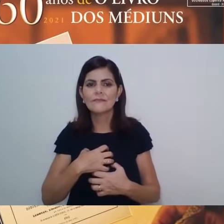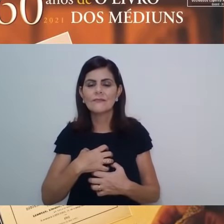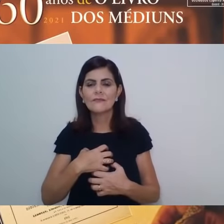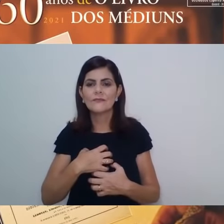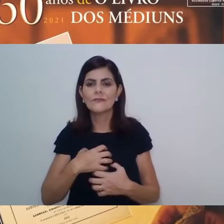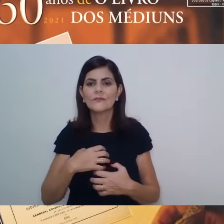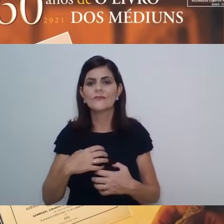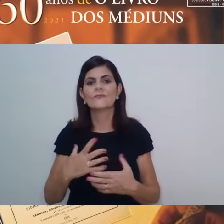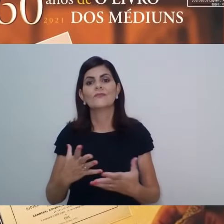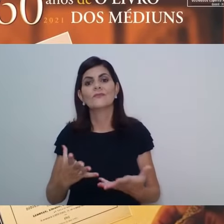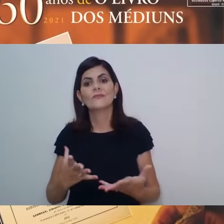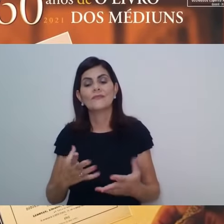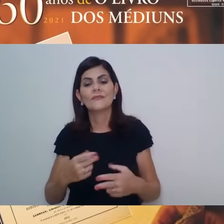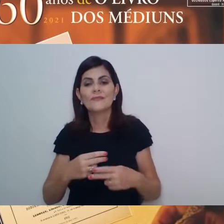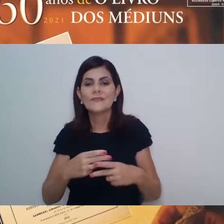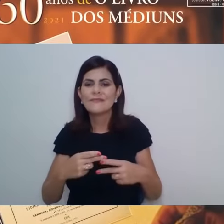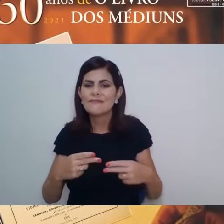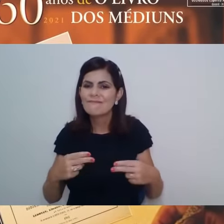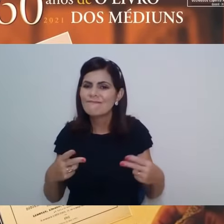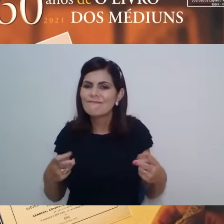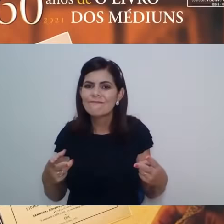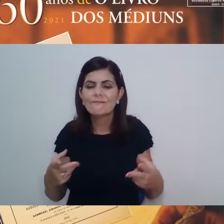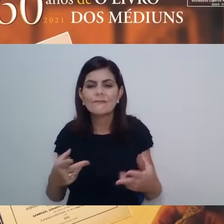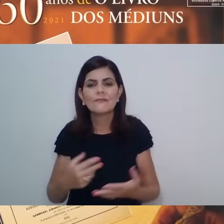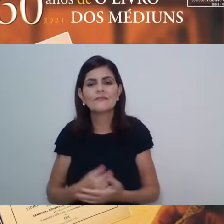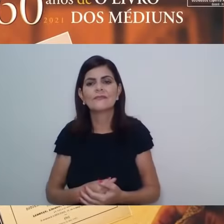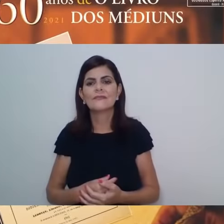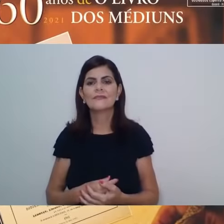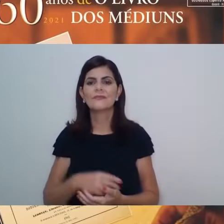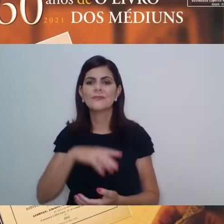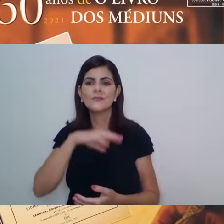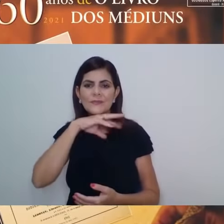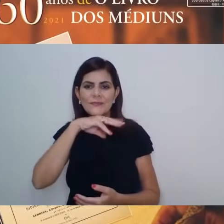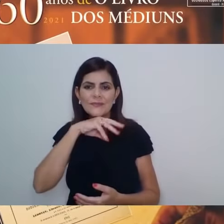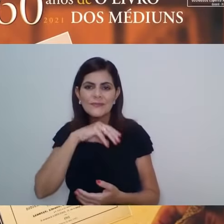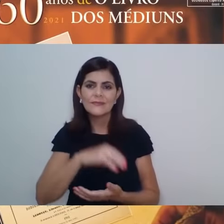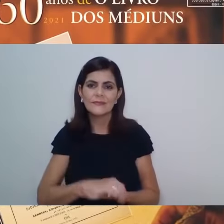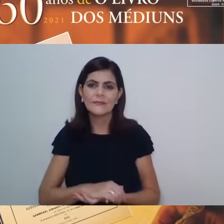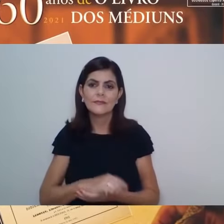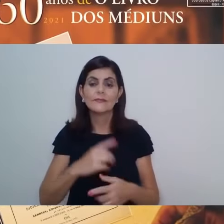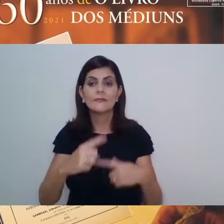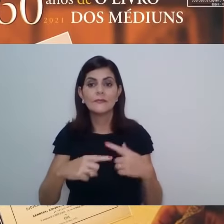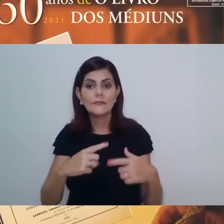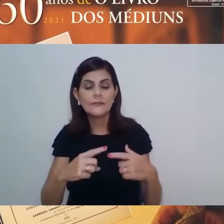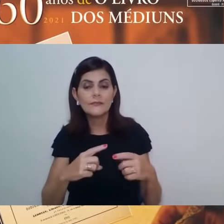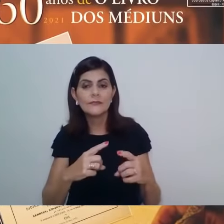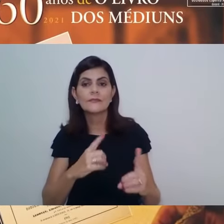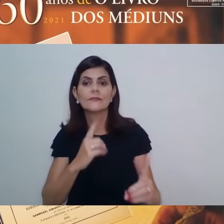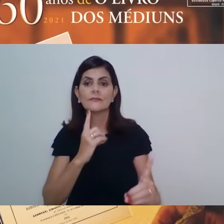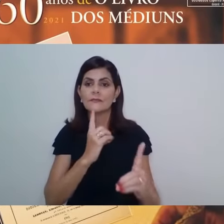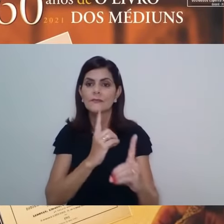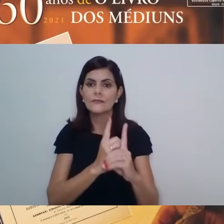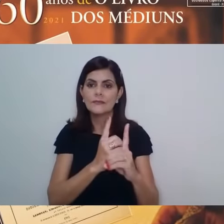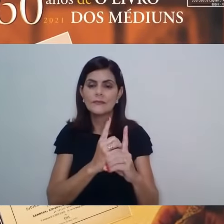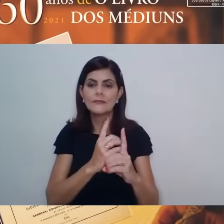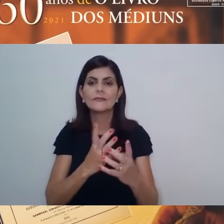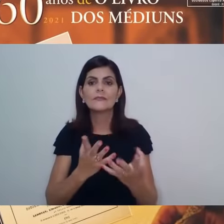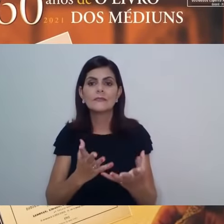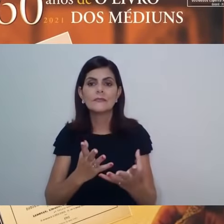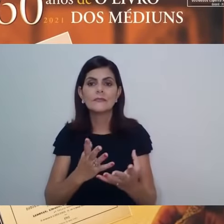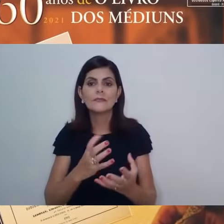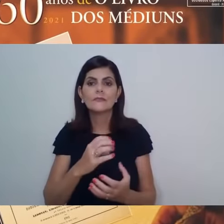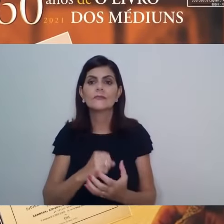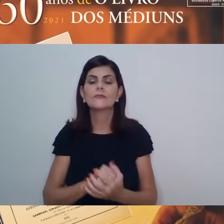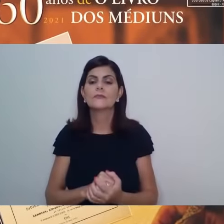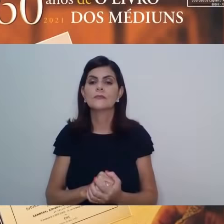orgulho, que o levaram, diante daquele primeiro contato com o cristianismo, a se colocar nessa posição